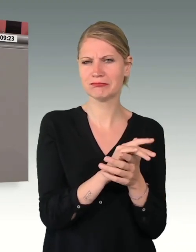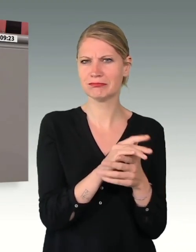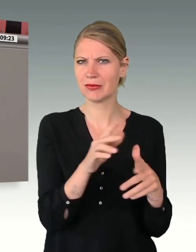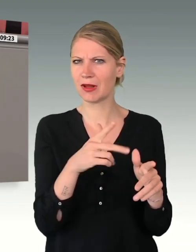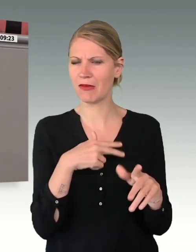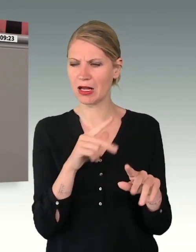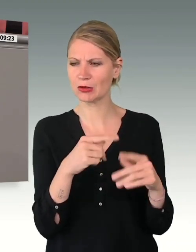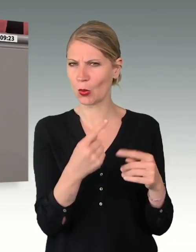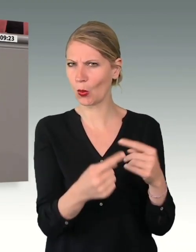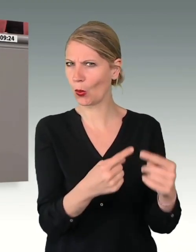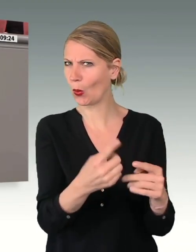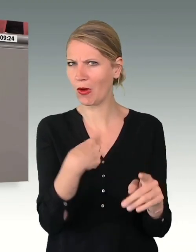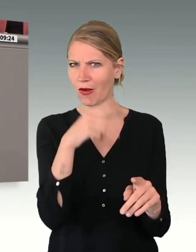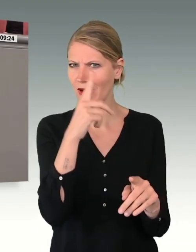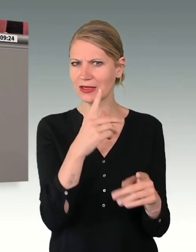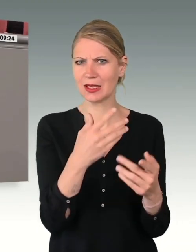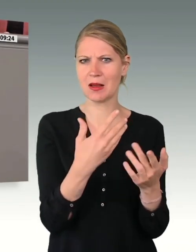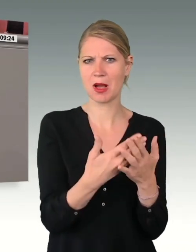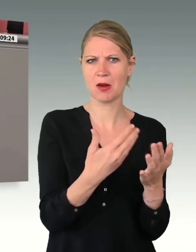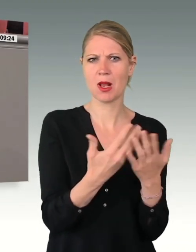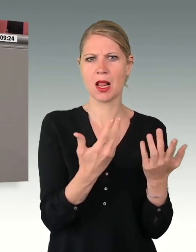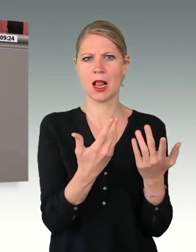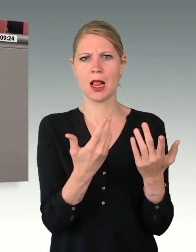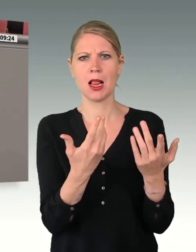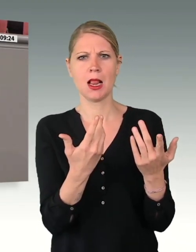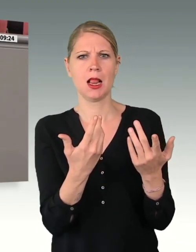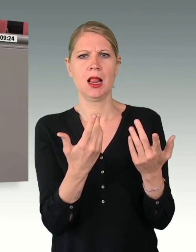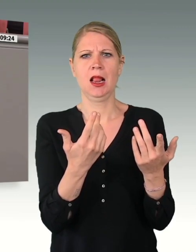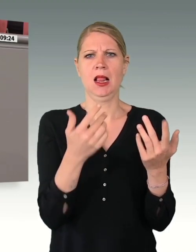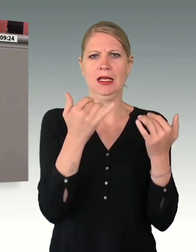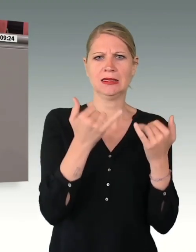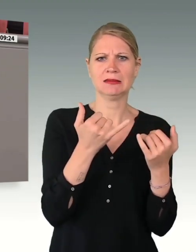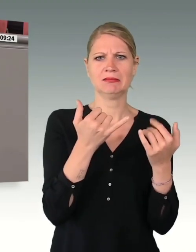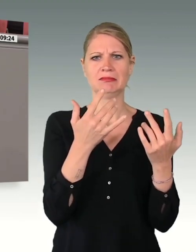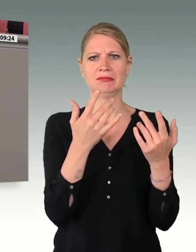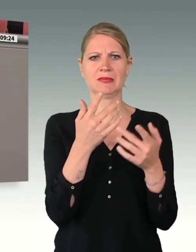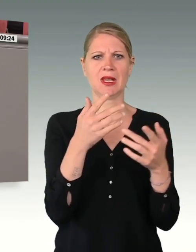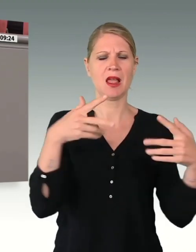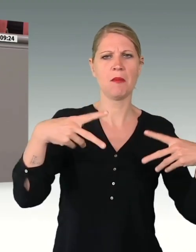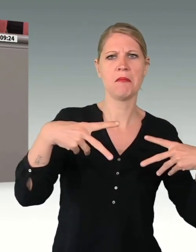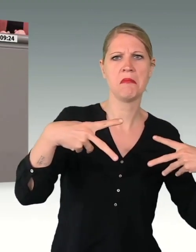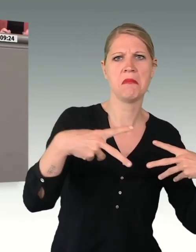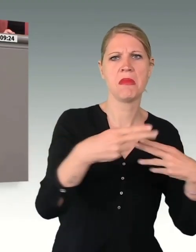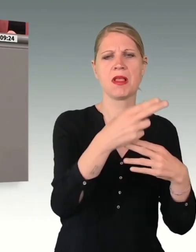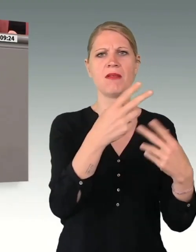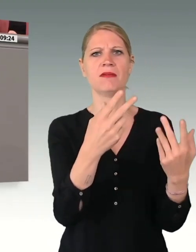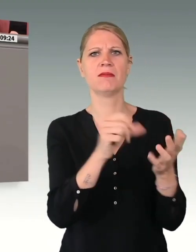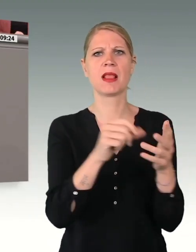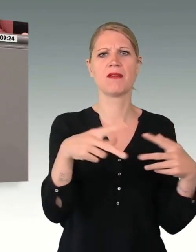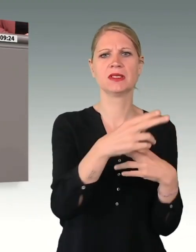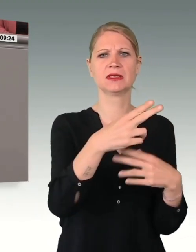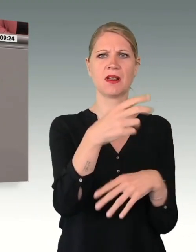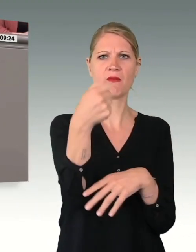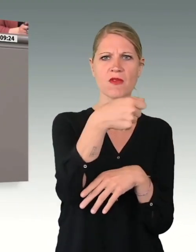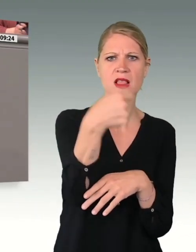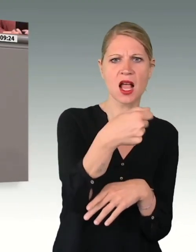stagnierende mittelfristige Finanzlinie für denselbigen, die Infragestellung der Zweckgebundenheit des Sondervermögens und letztlich auch der